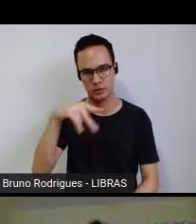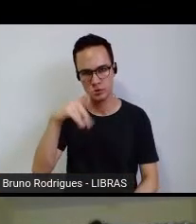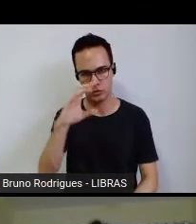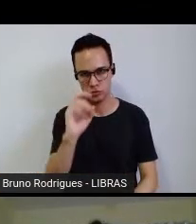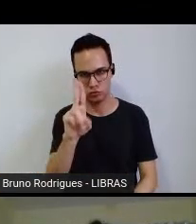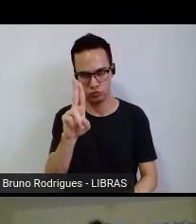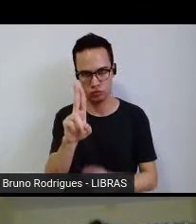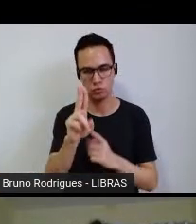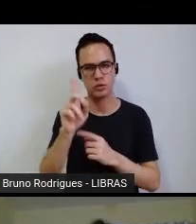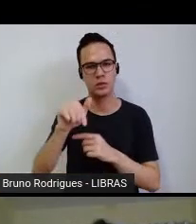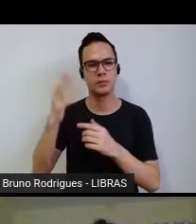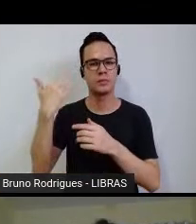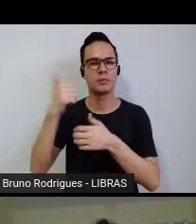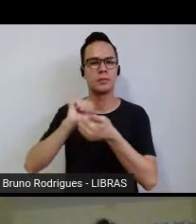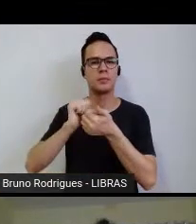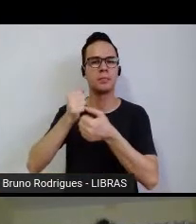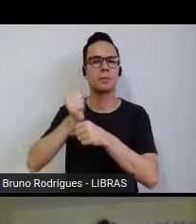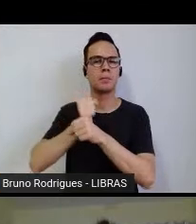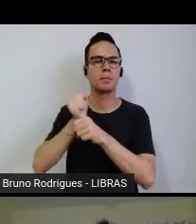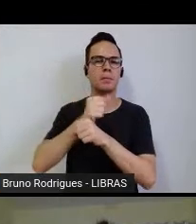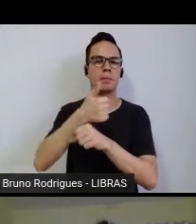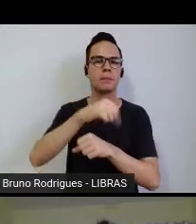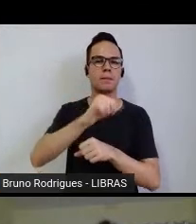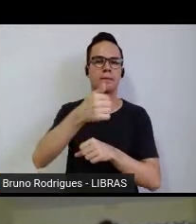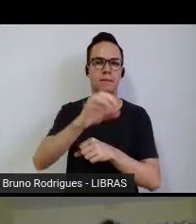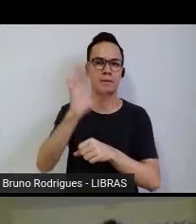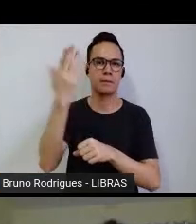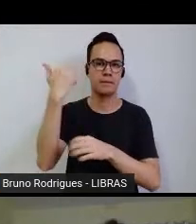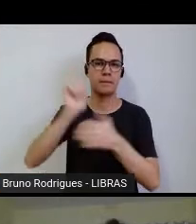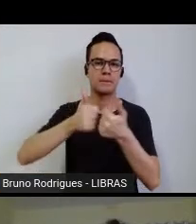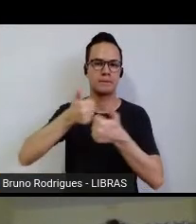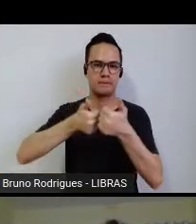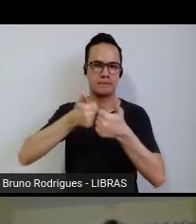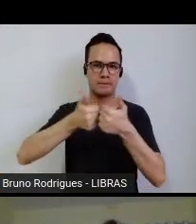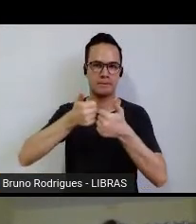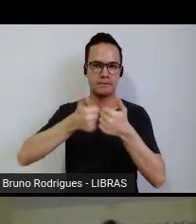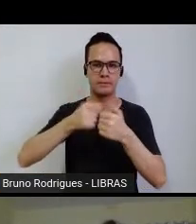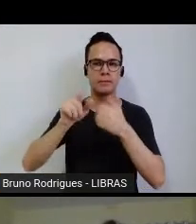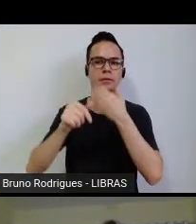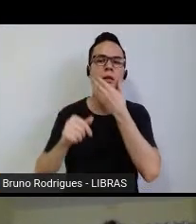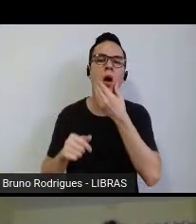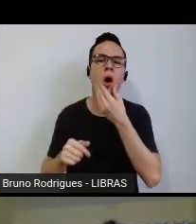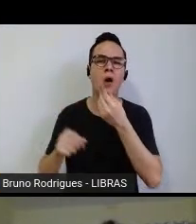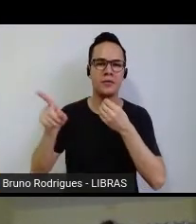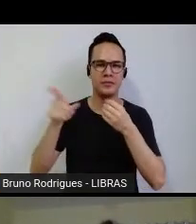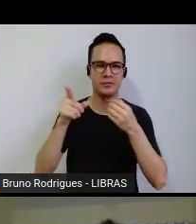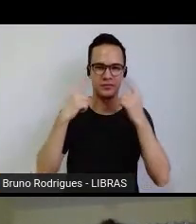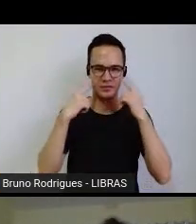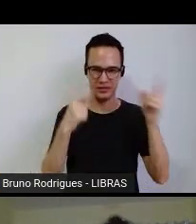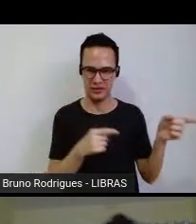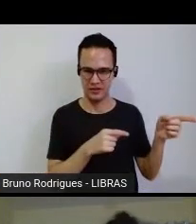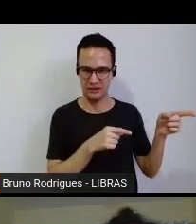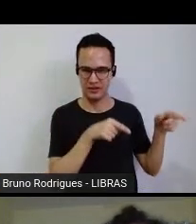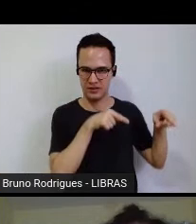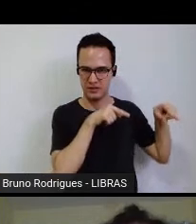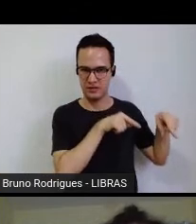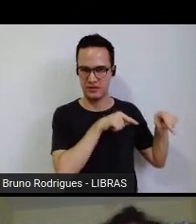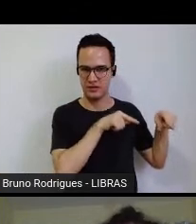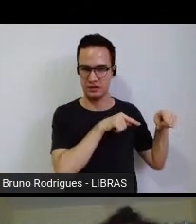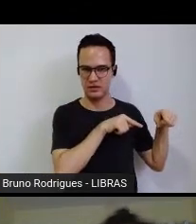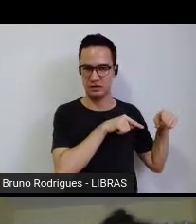70, em Jequié, dos anos 70. Esse rapaz embaixo na foto é o